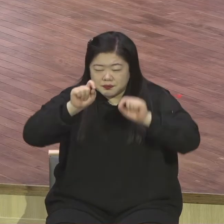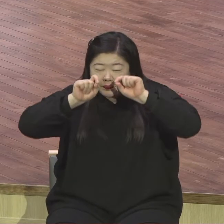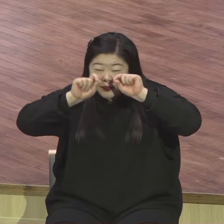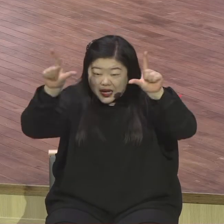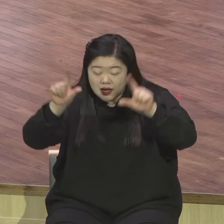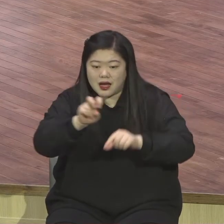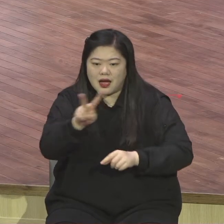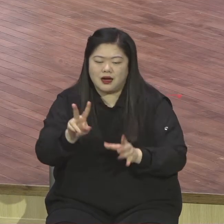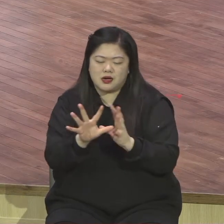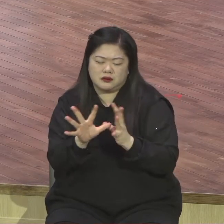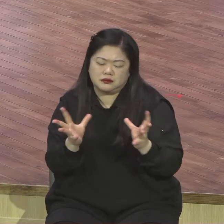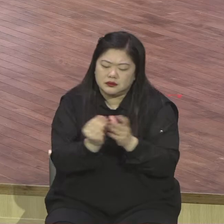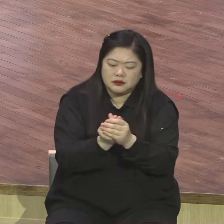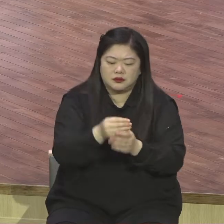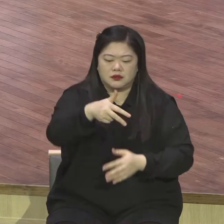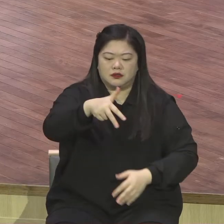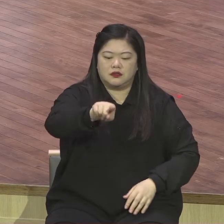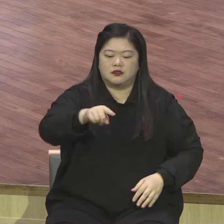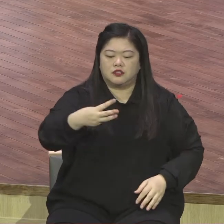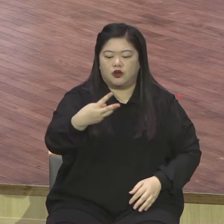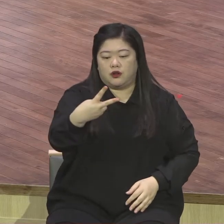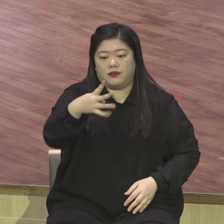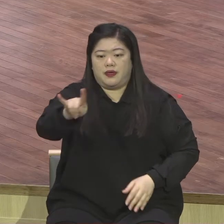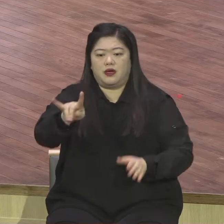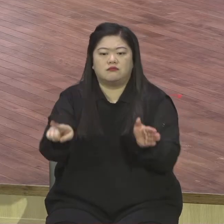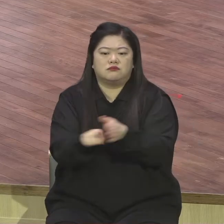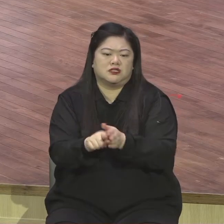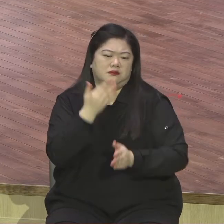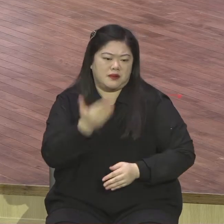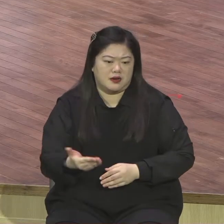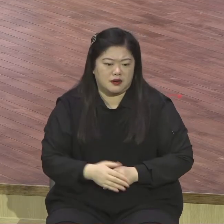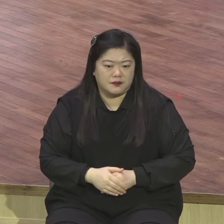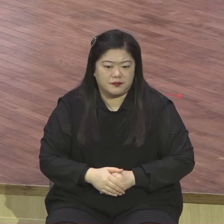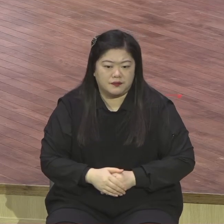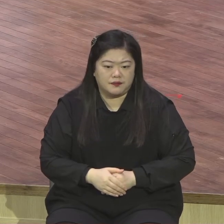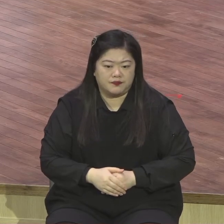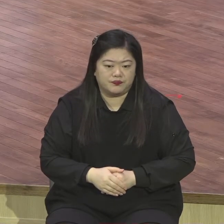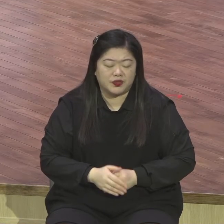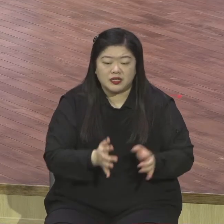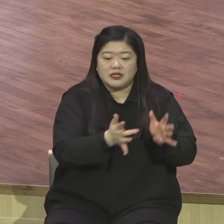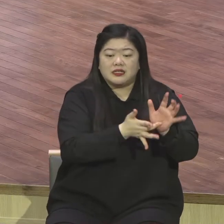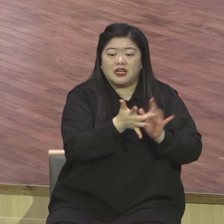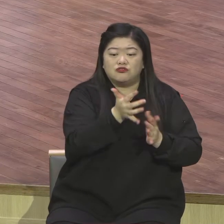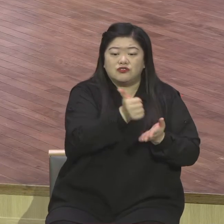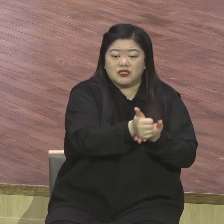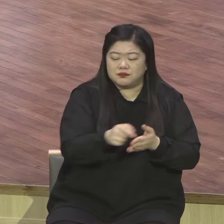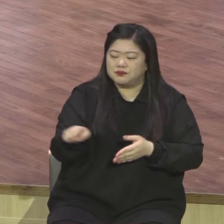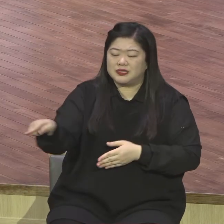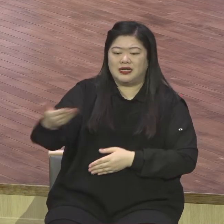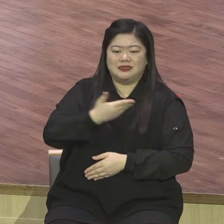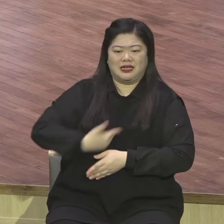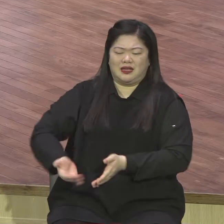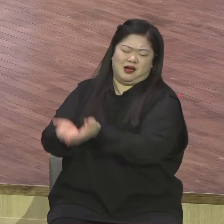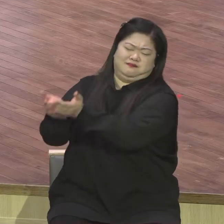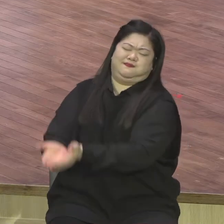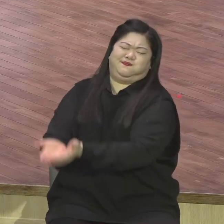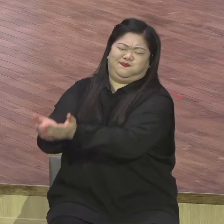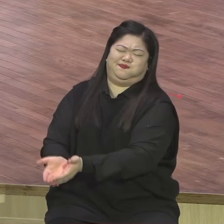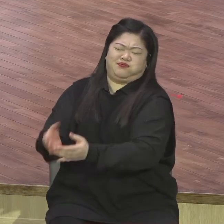그래서 두려워서 떨고 있는 제자들을 향해 예수님 이렇게 말씀했어요. 안심하라 난이 두려워하지